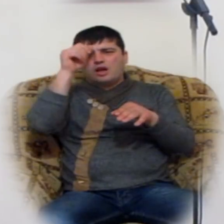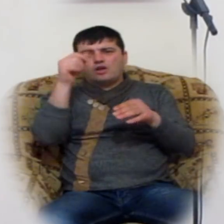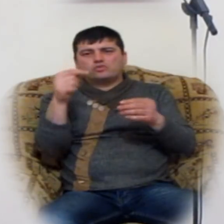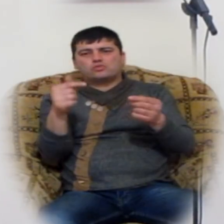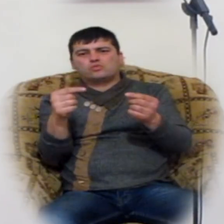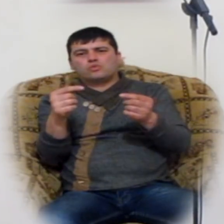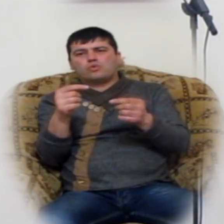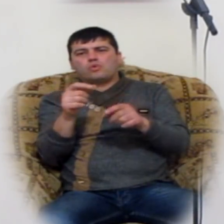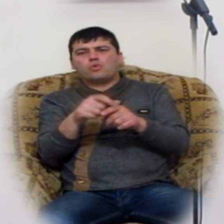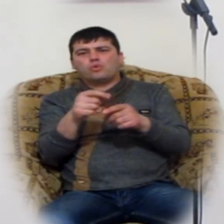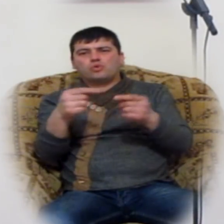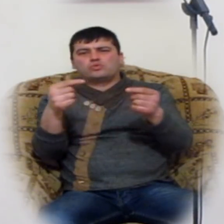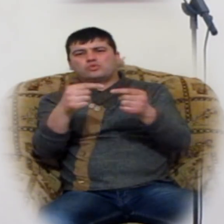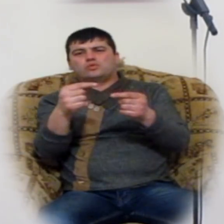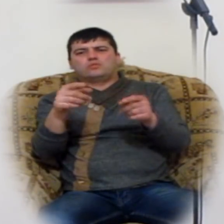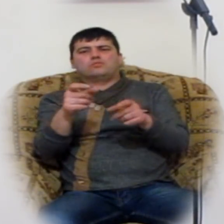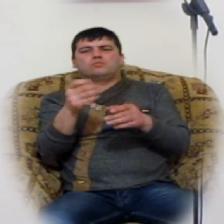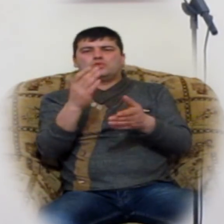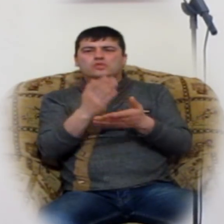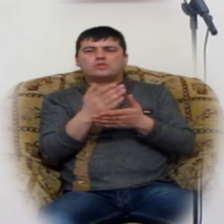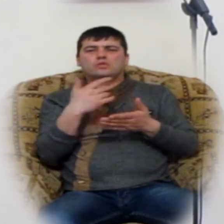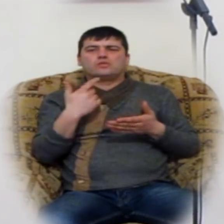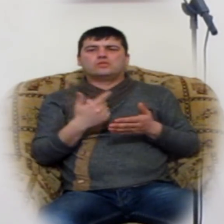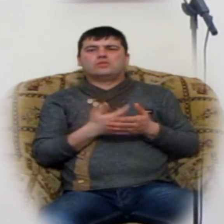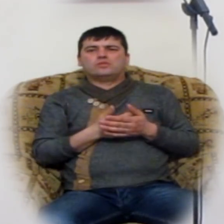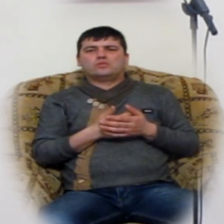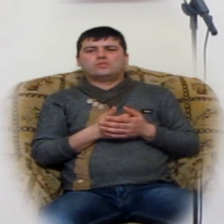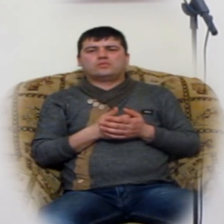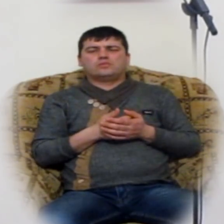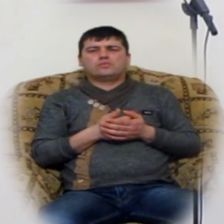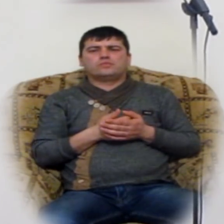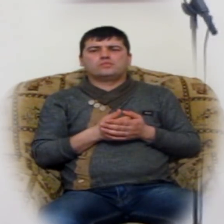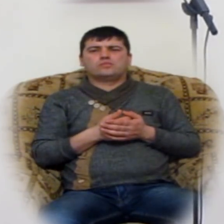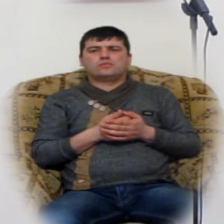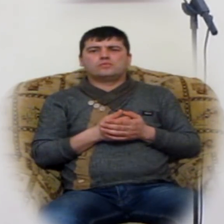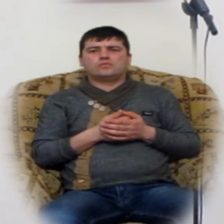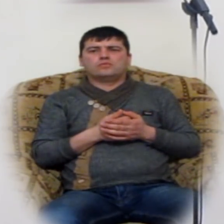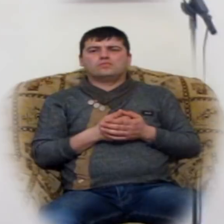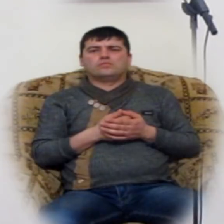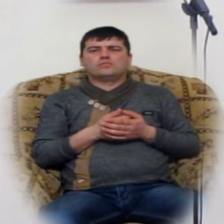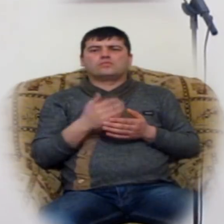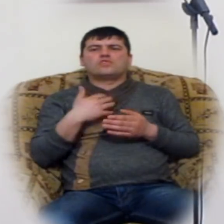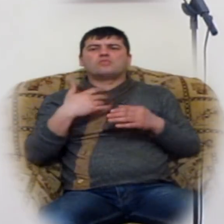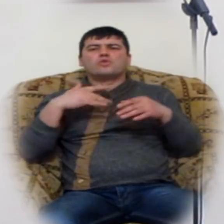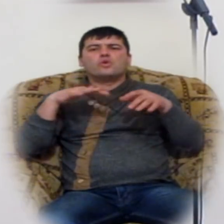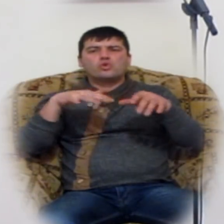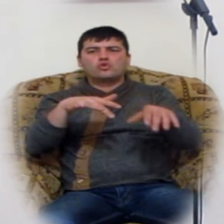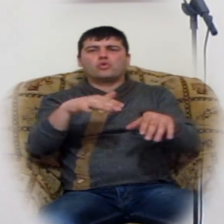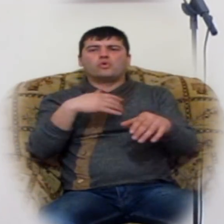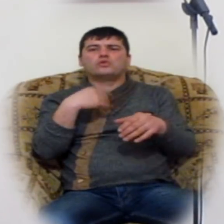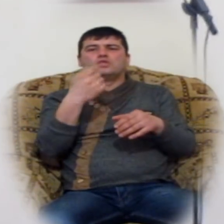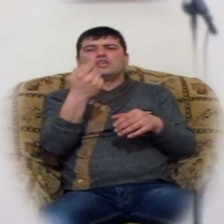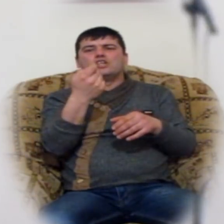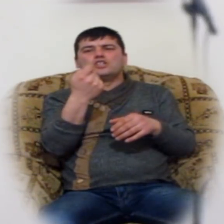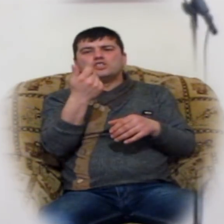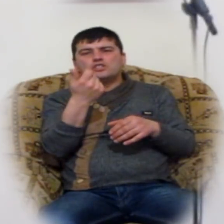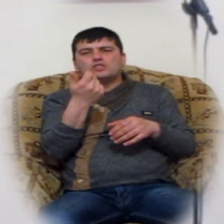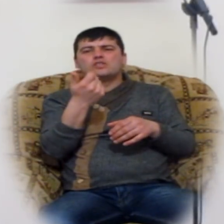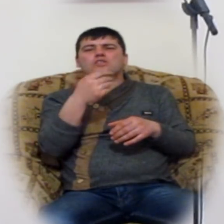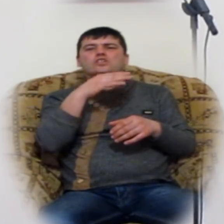։ Մեր գործերը շատ թեքիչ ուրախացրել են ո